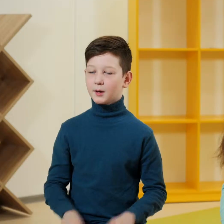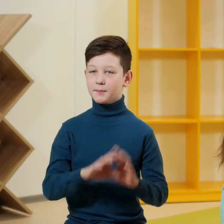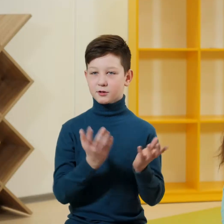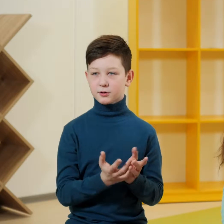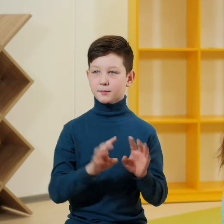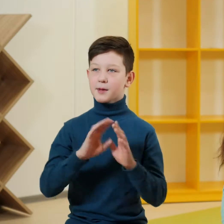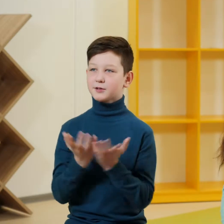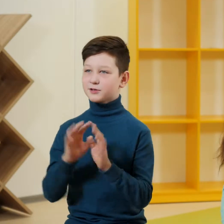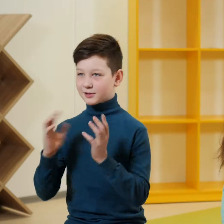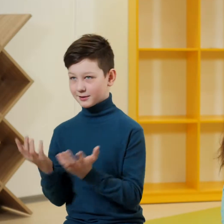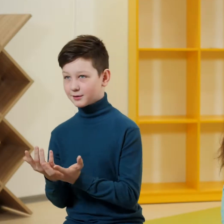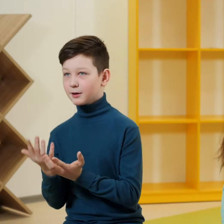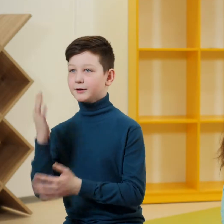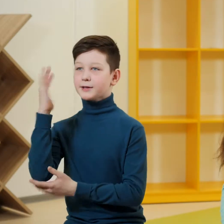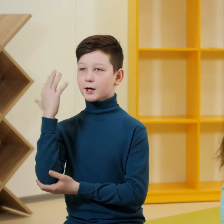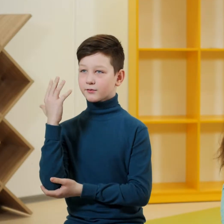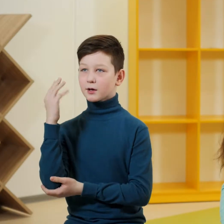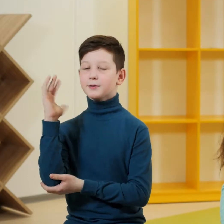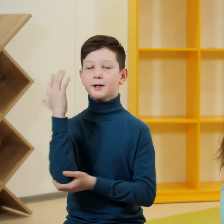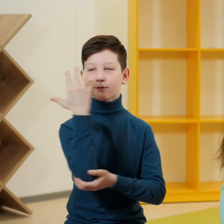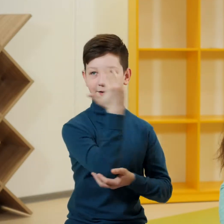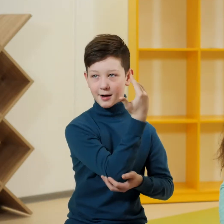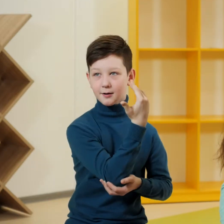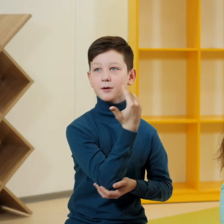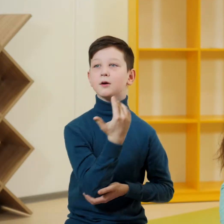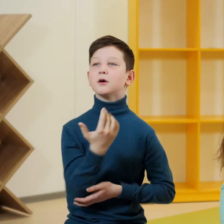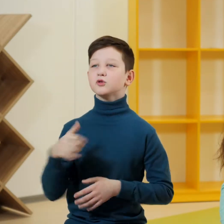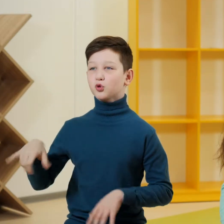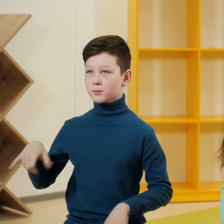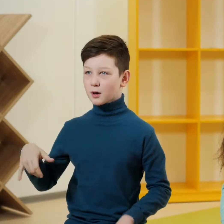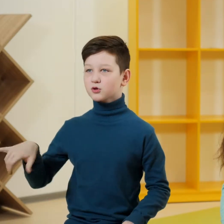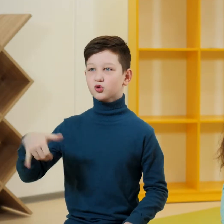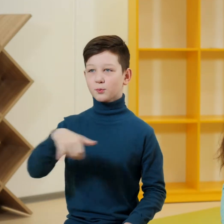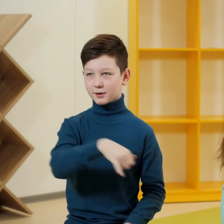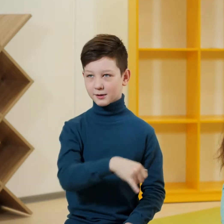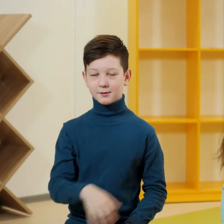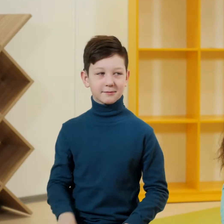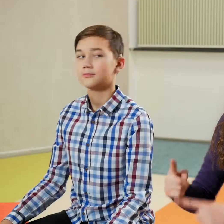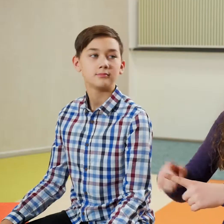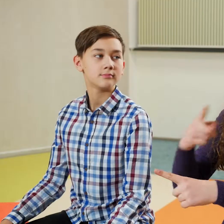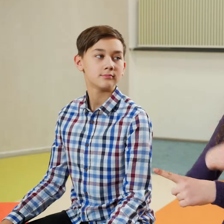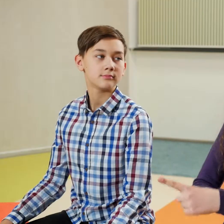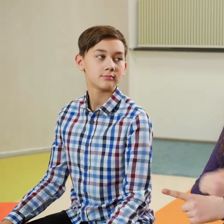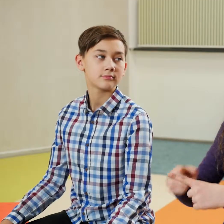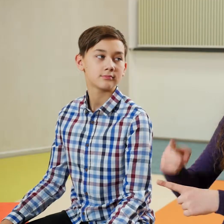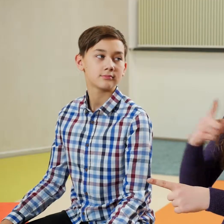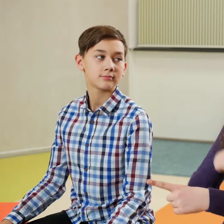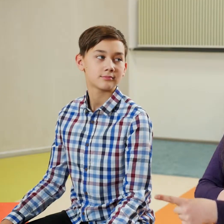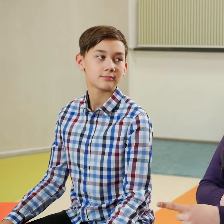Мяч – мечи. Дерево – деревья. Сумка – сумки. Носок – носки.